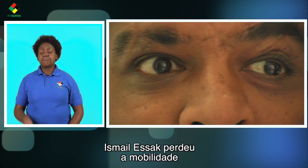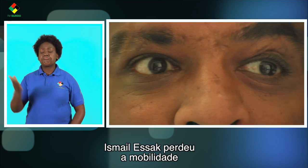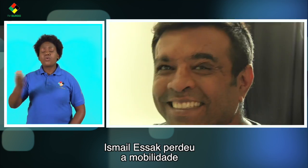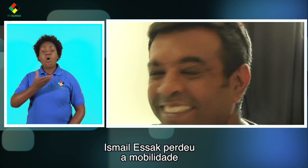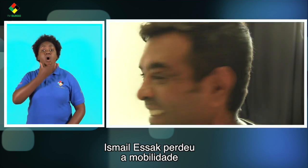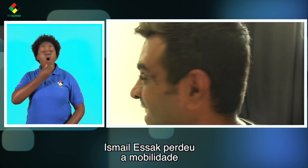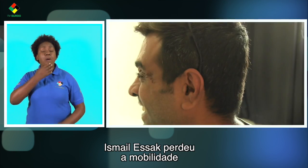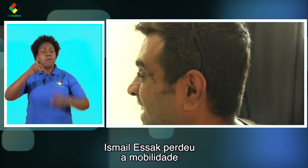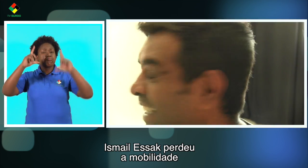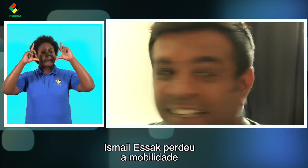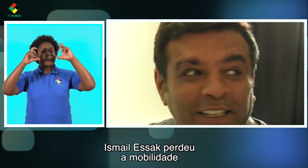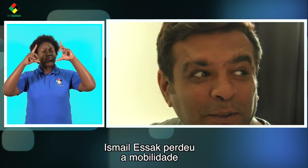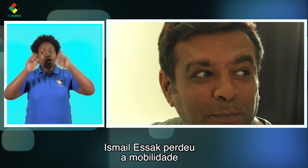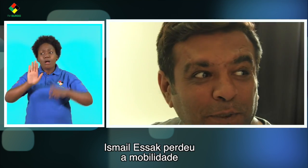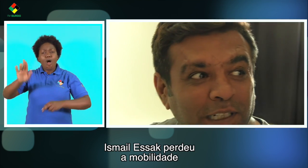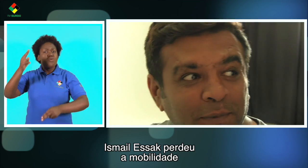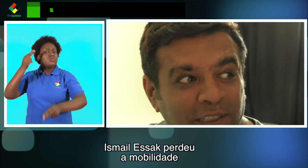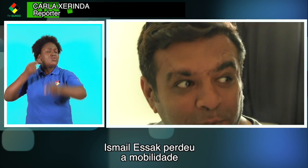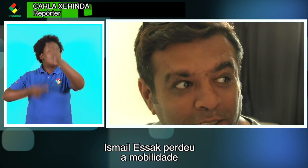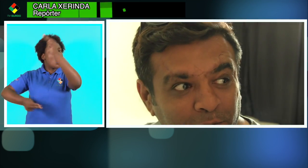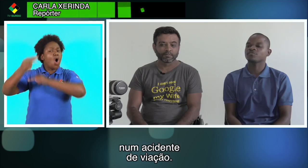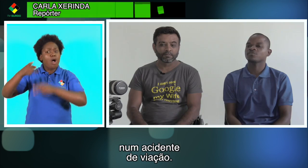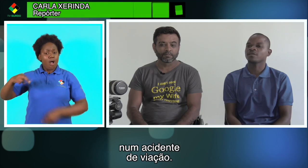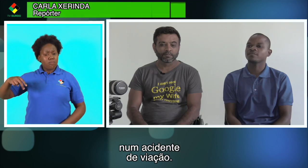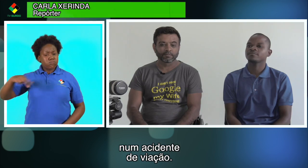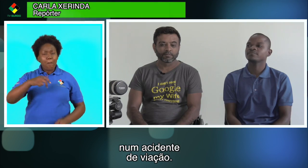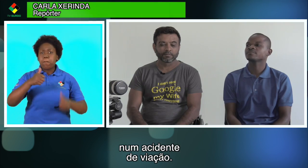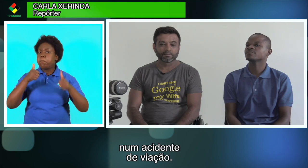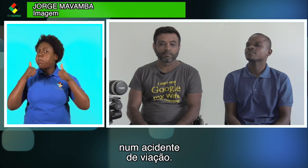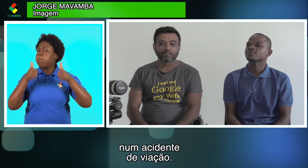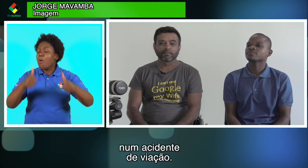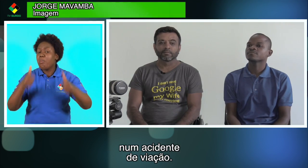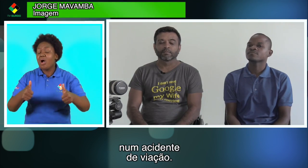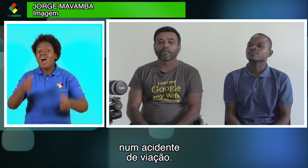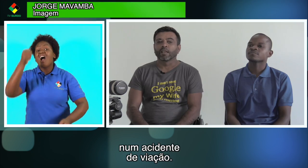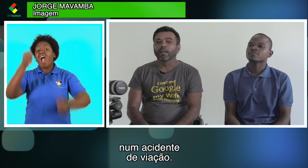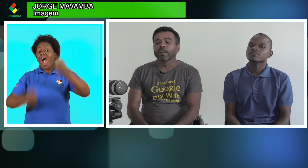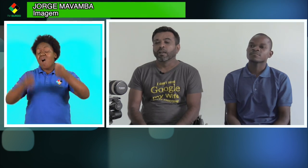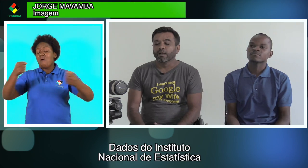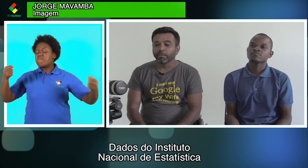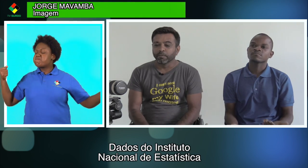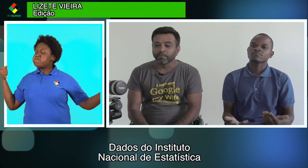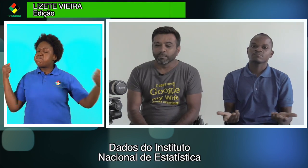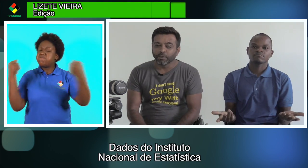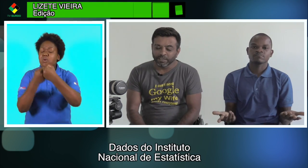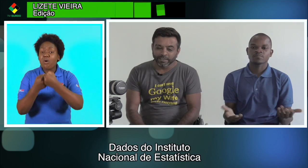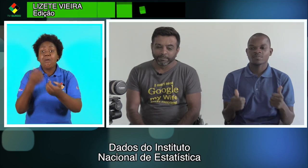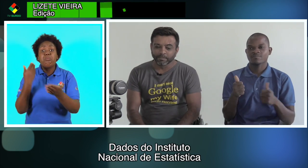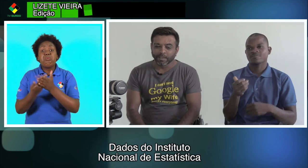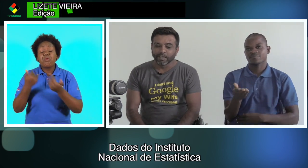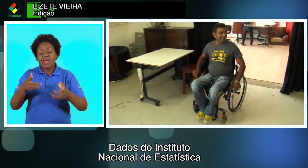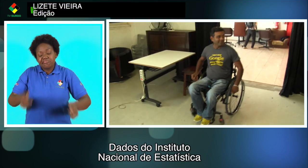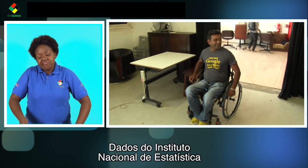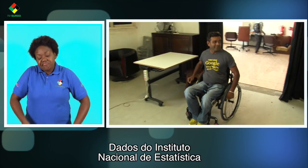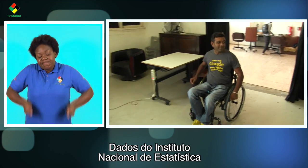Ismael Sack perdeu a mobilidade num acidente de viação. Dados do